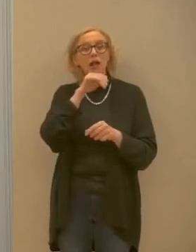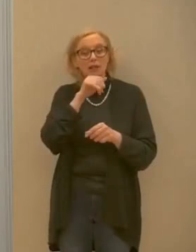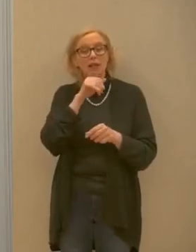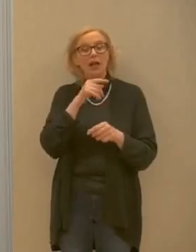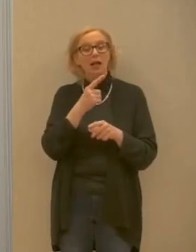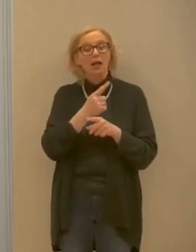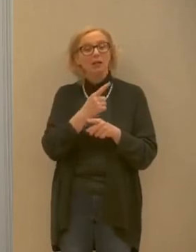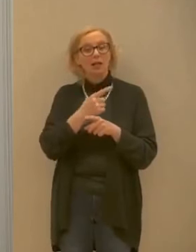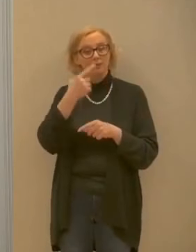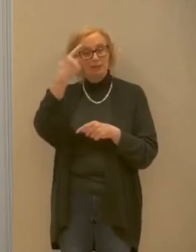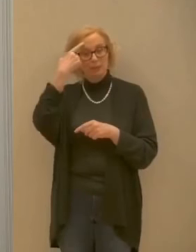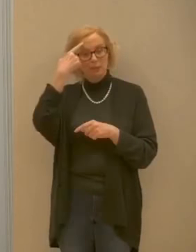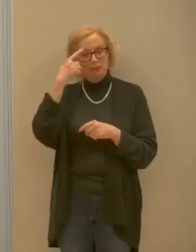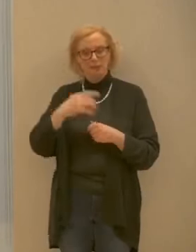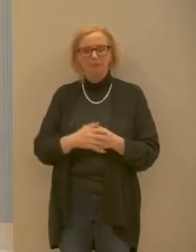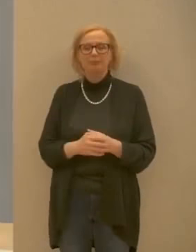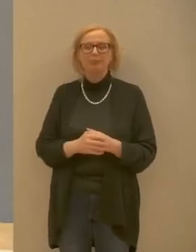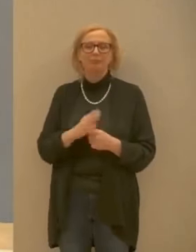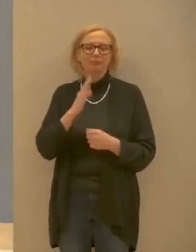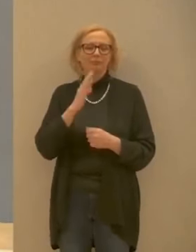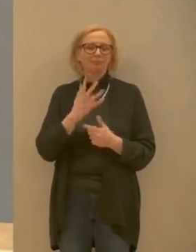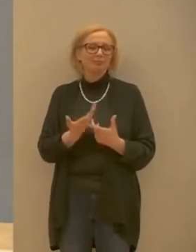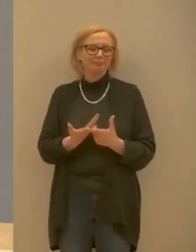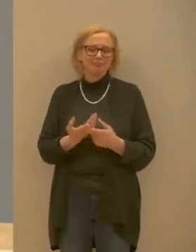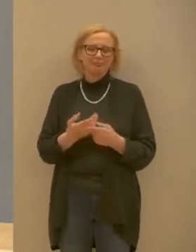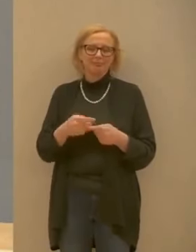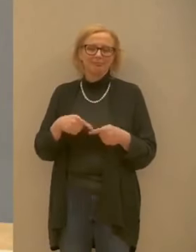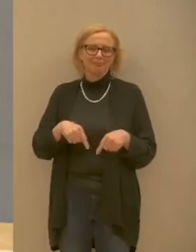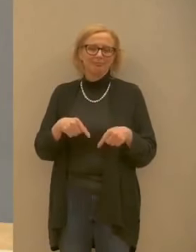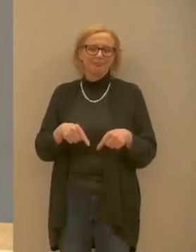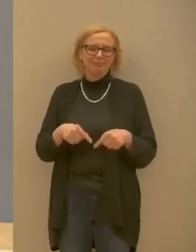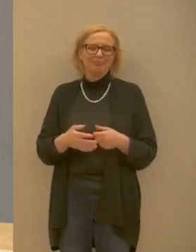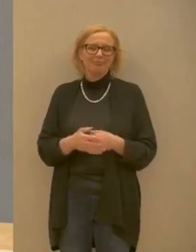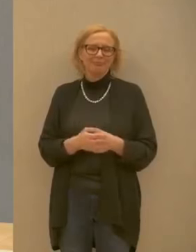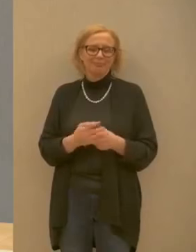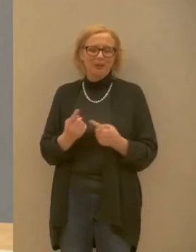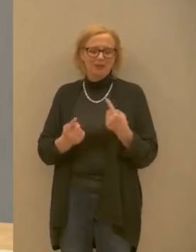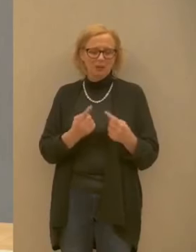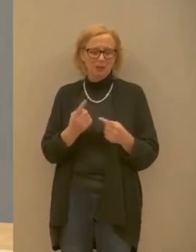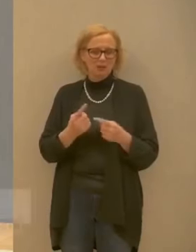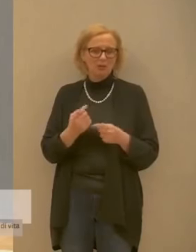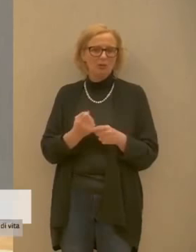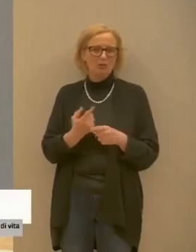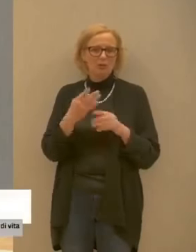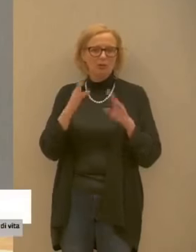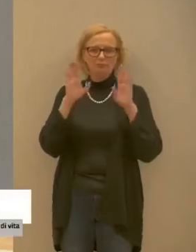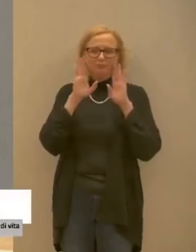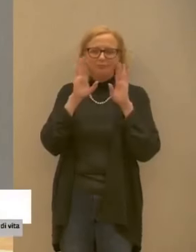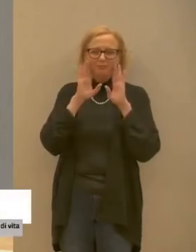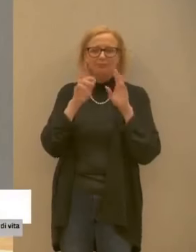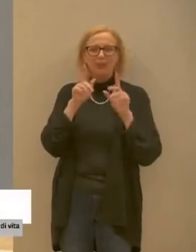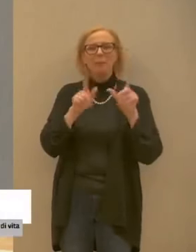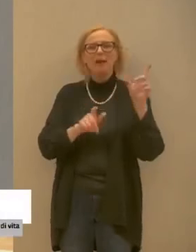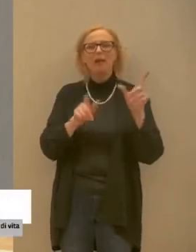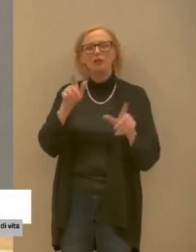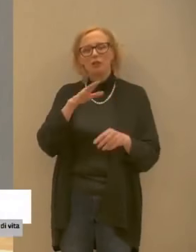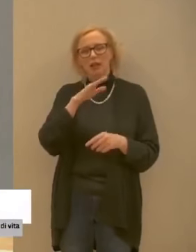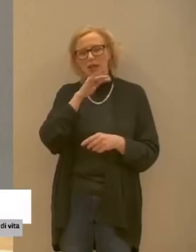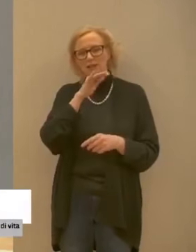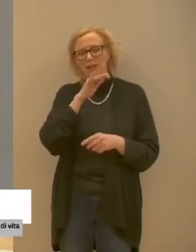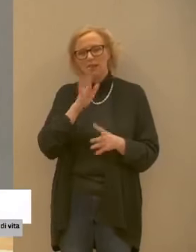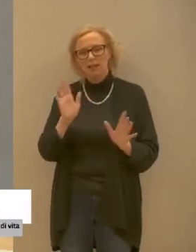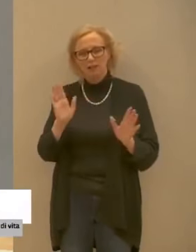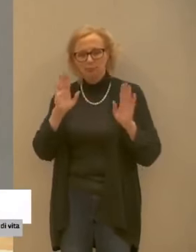che cosa ha da dirci sì in questo momento particolare attenzione la rivolgiamo proprio alla popolazione anziana